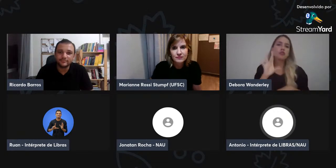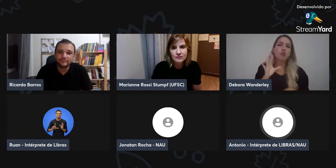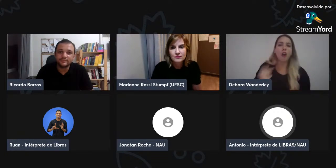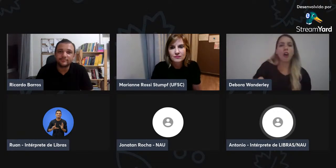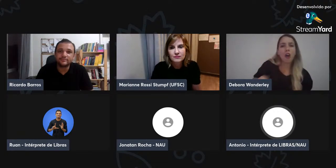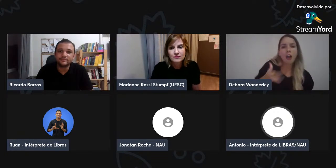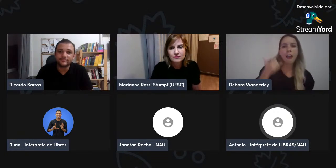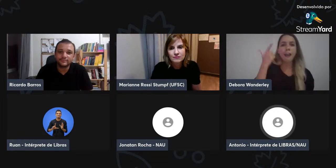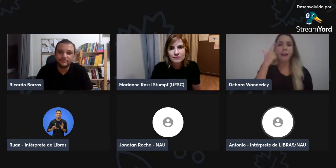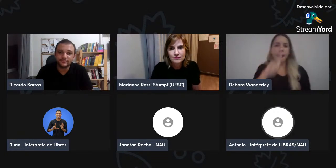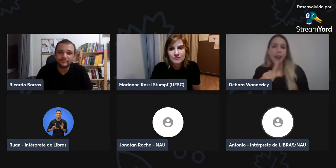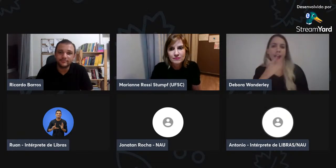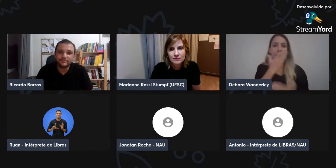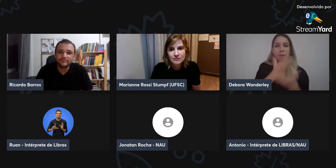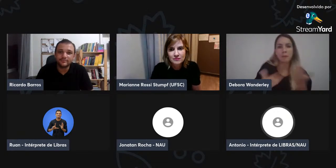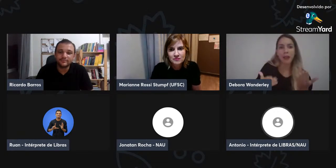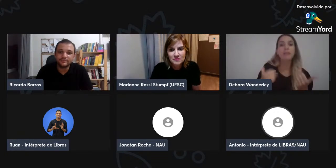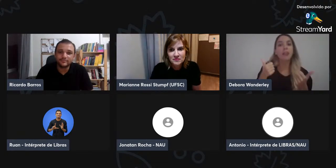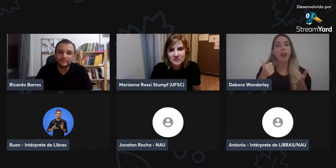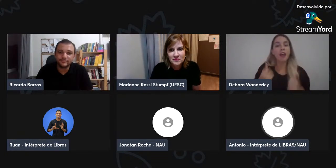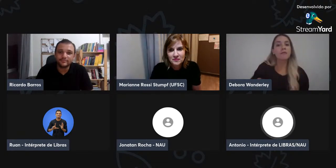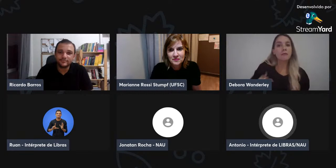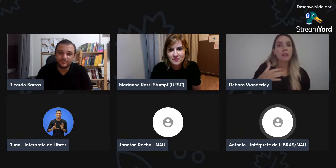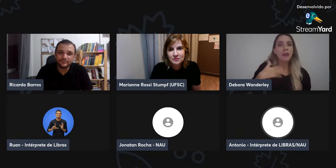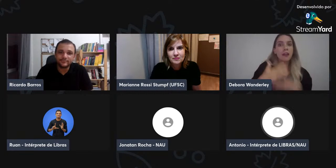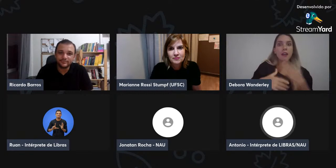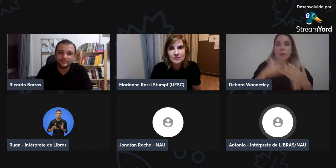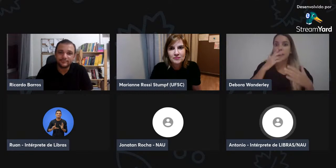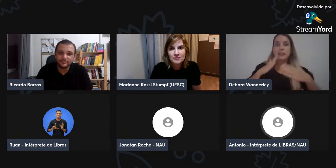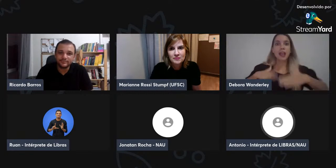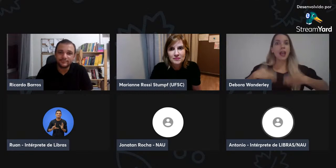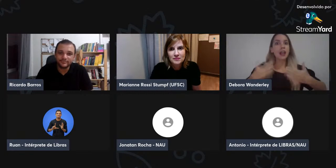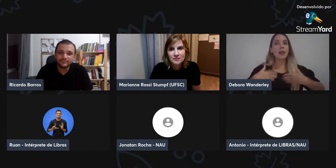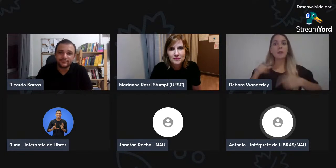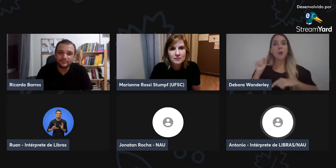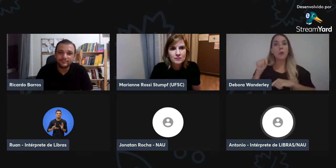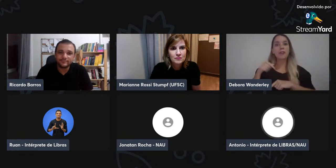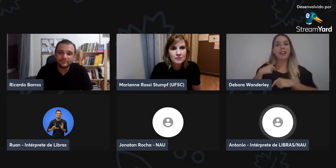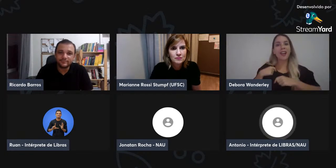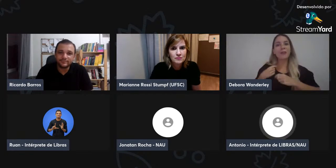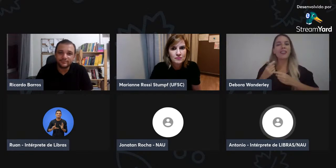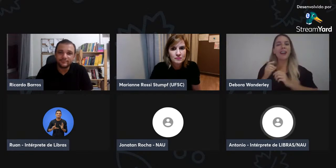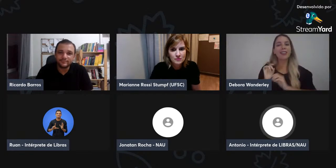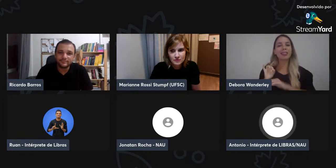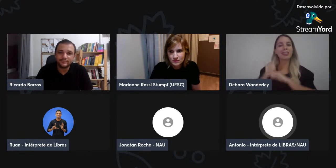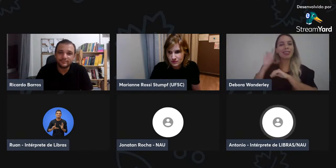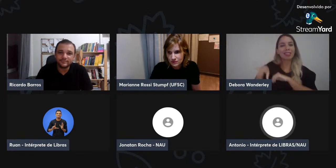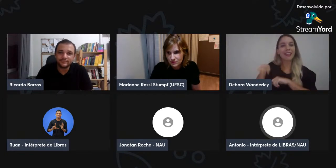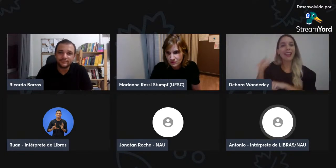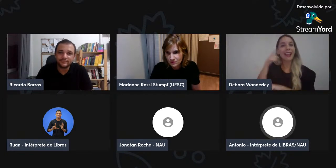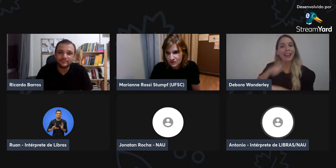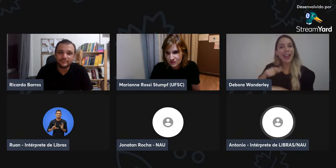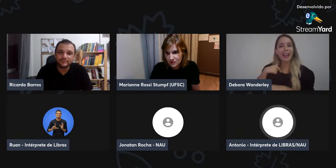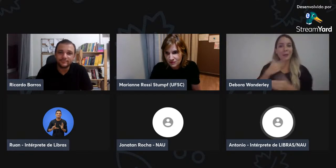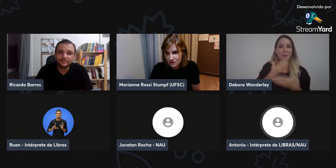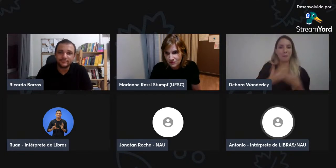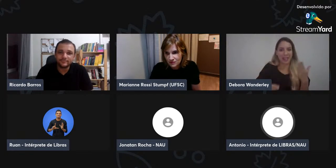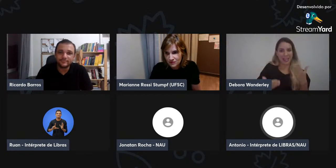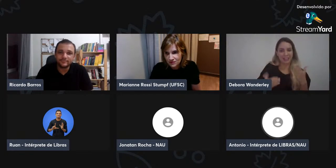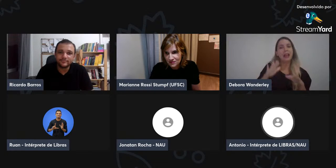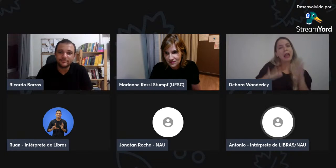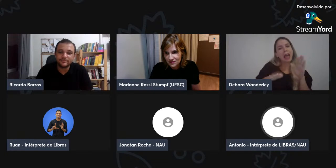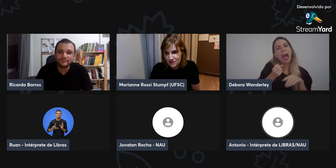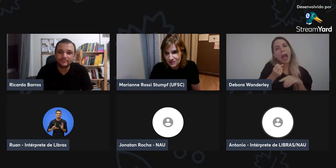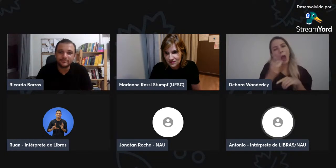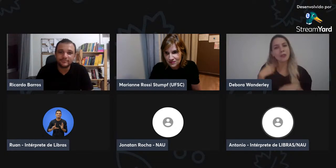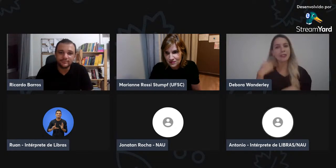relacionadas ao SIGWRIT, para aprender a participação, para saber se eles desejavam desenvolver. Então, eles começaram a ficar animados